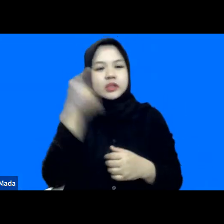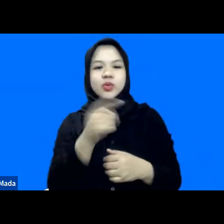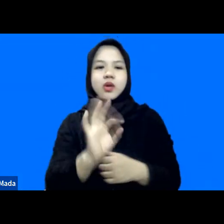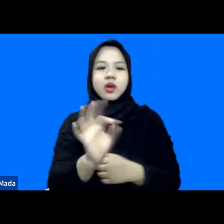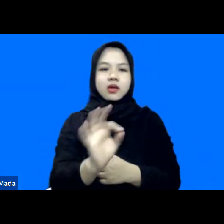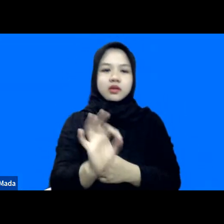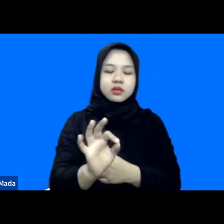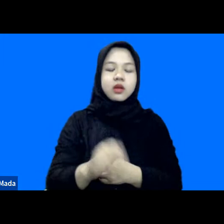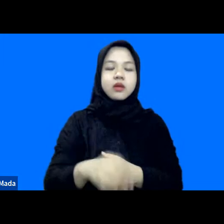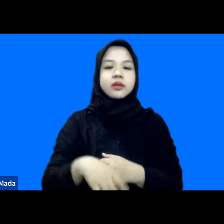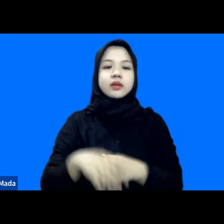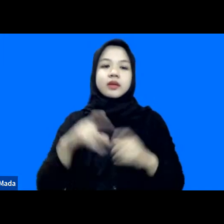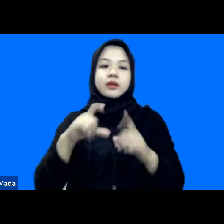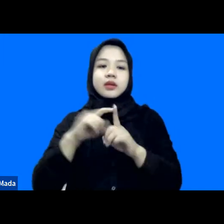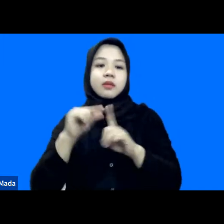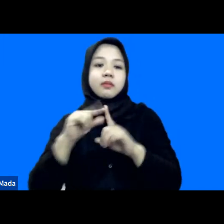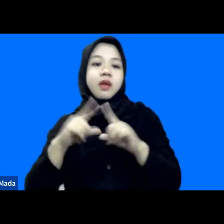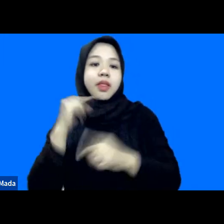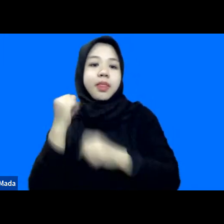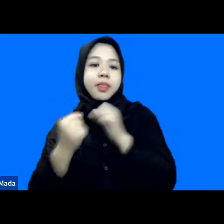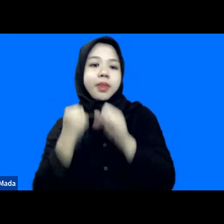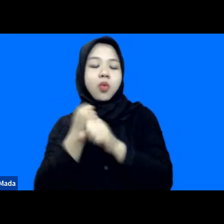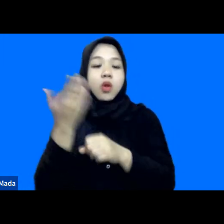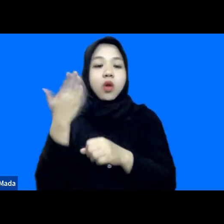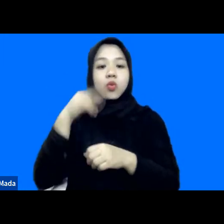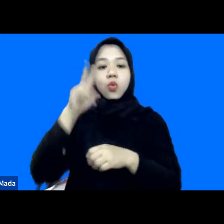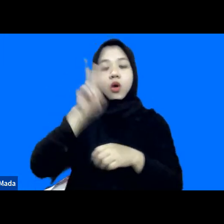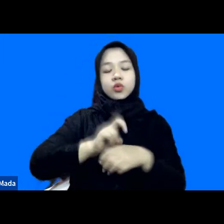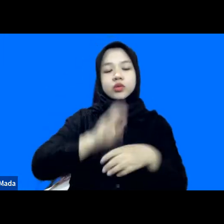DPA tahun lalu harusnya memasukkan